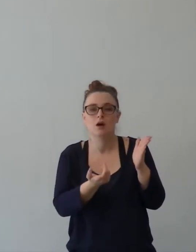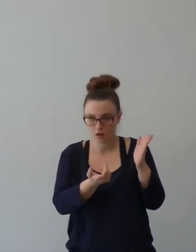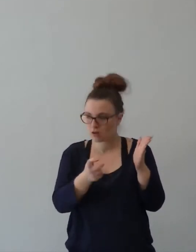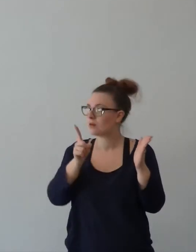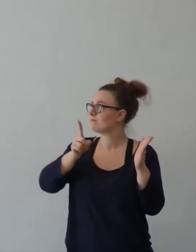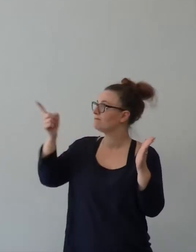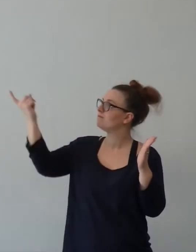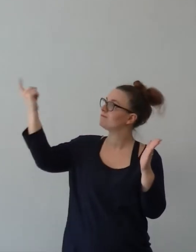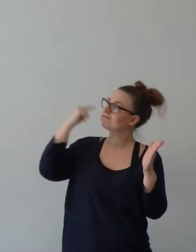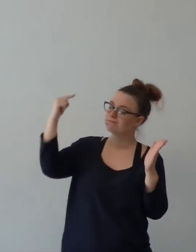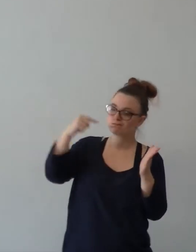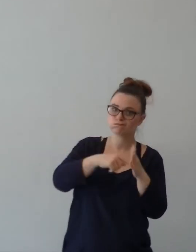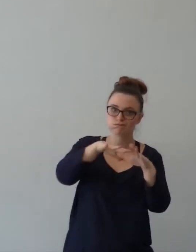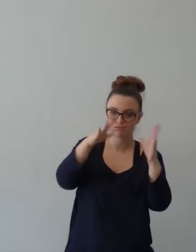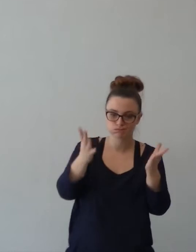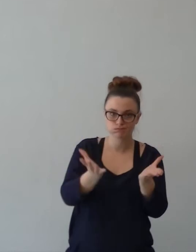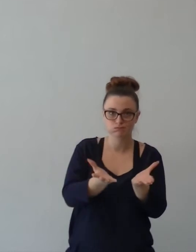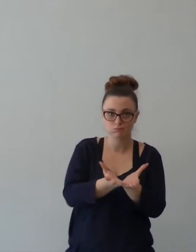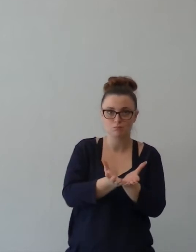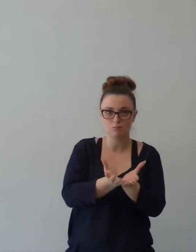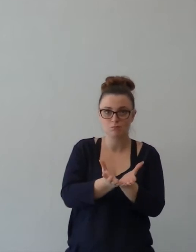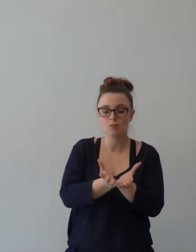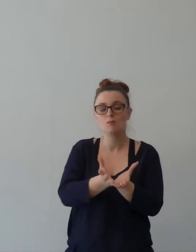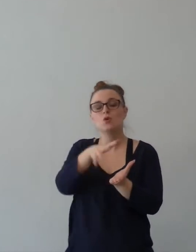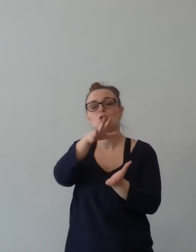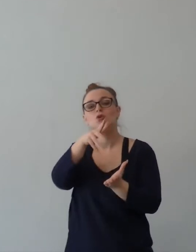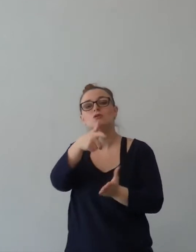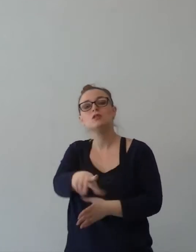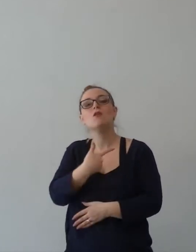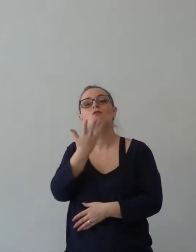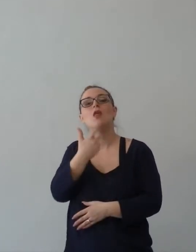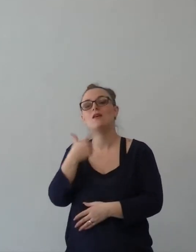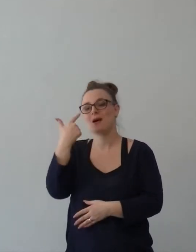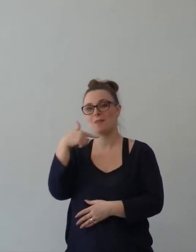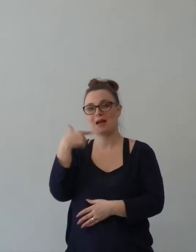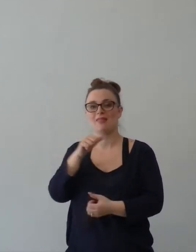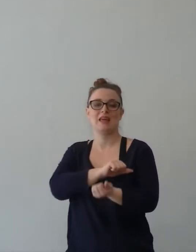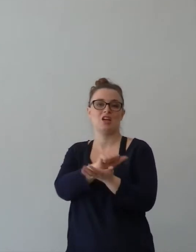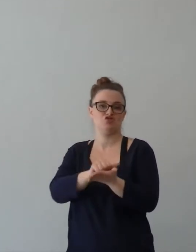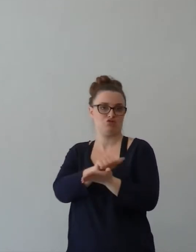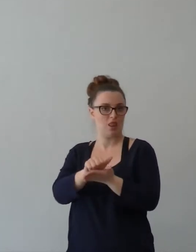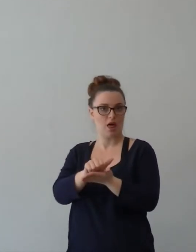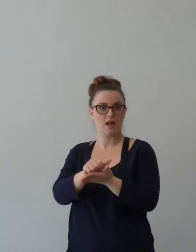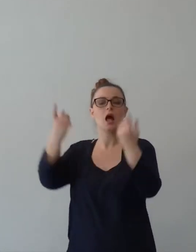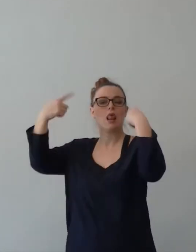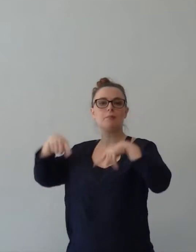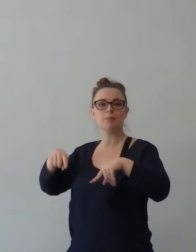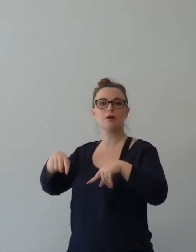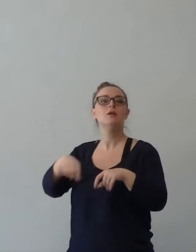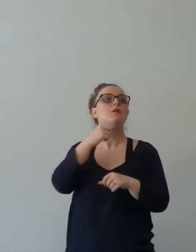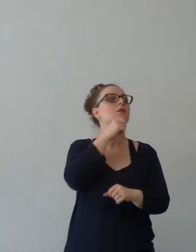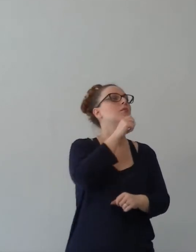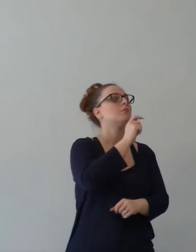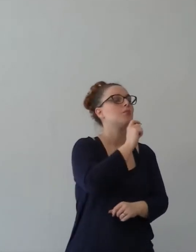nostri amici. Questo è il Vangelo. Non c'è un Vangelo differente. Cristo è venuto